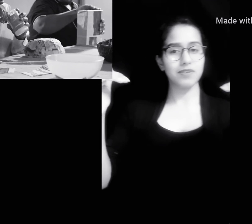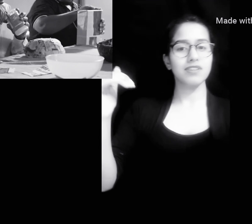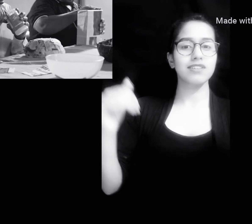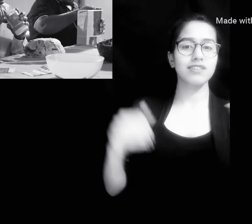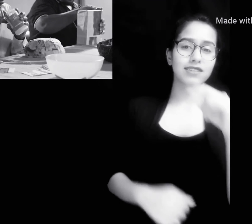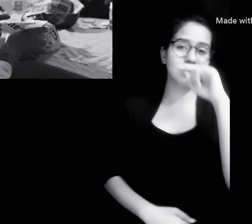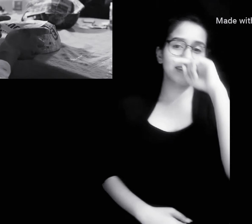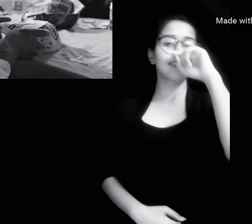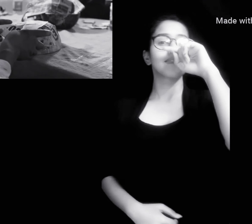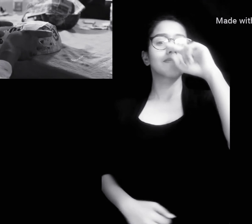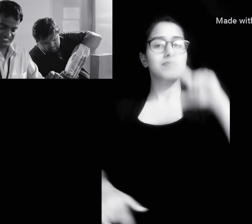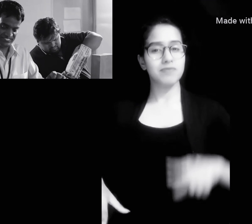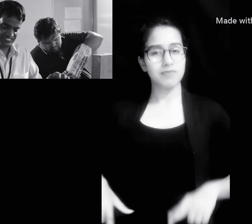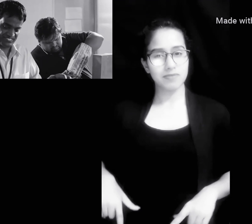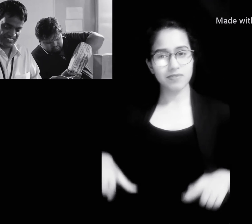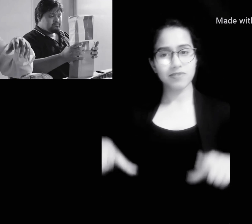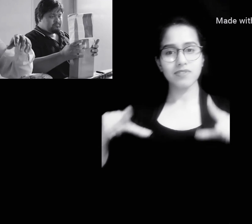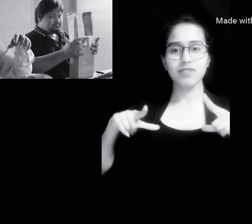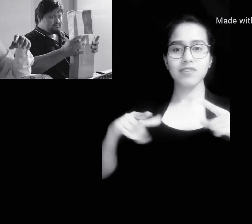का गर्ब से जीएंगे हम